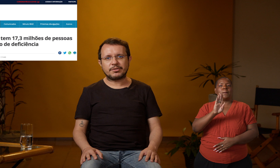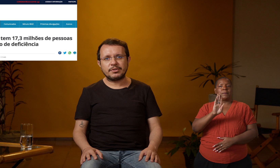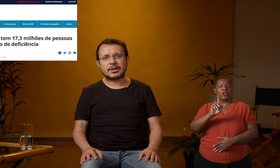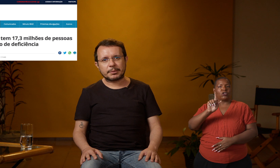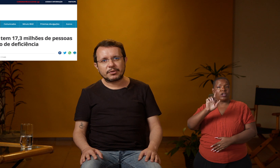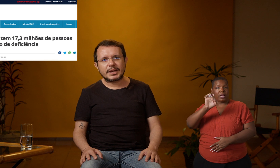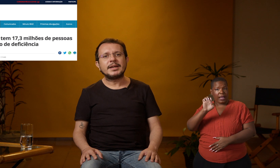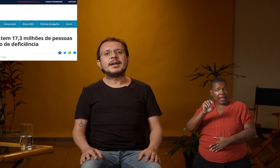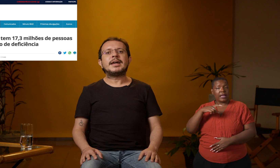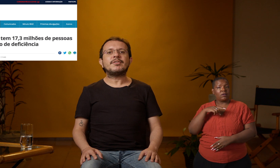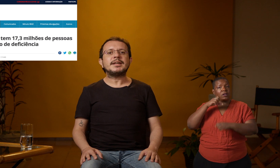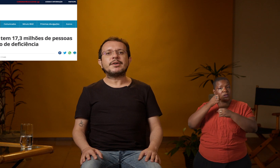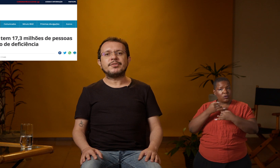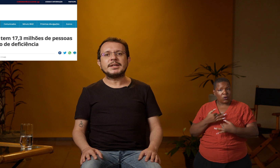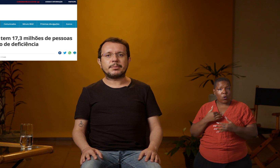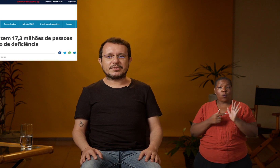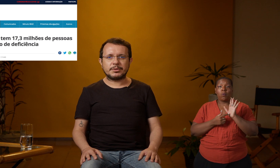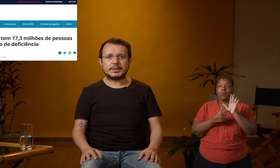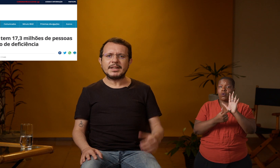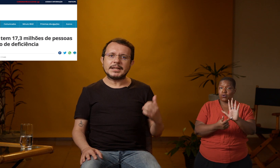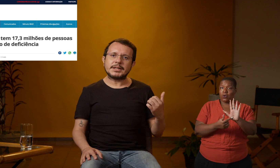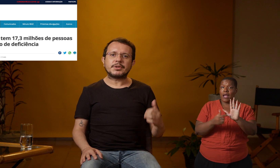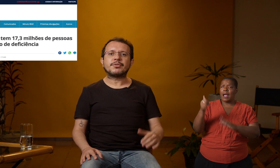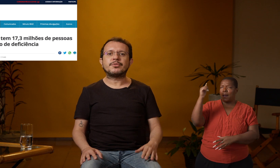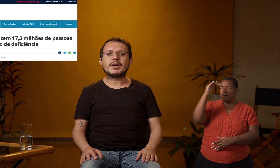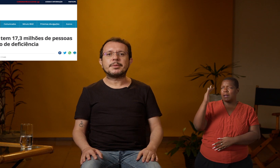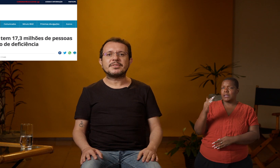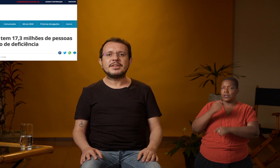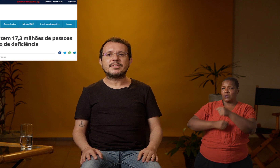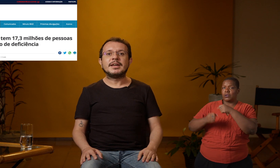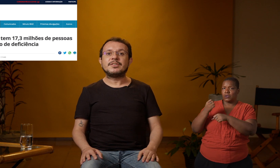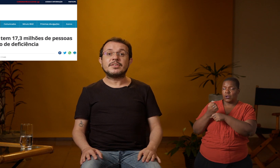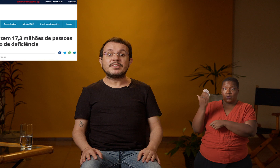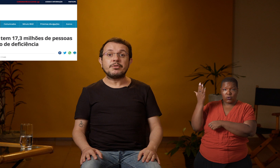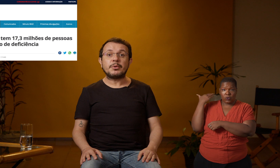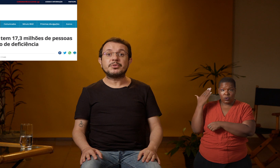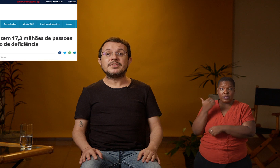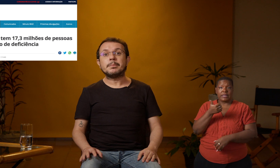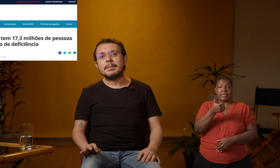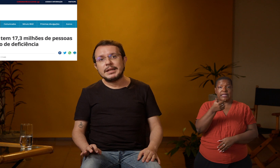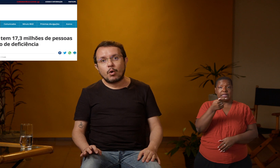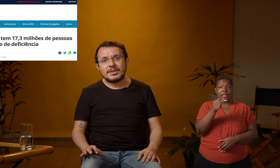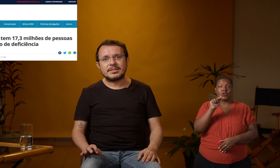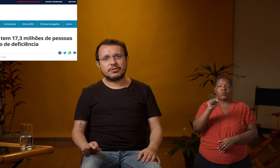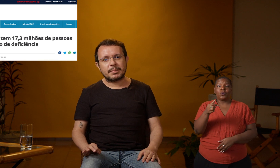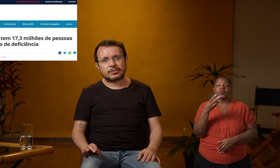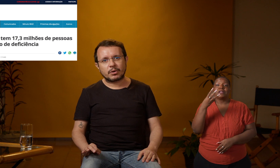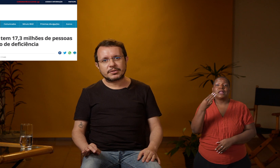Estatística, o IBGE, revela que havia no Brasil, naquele ano que foi divulgada a pesquisa, 17,3 milhões de pessoas